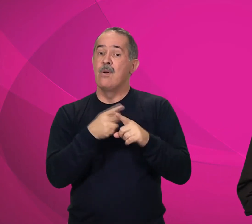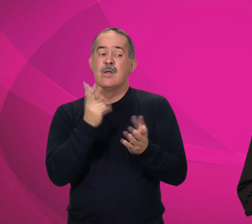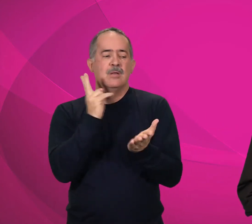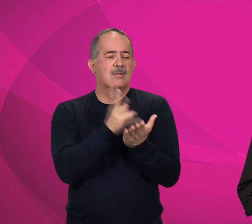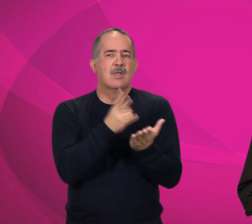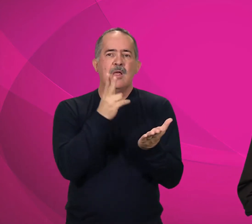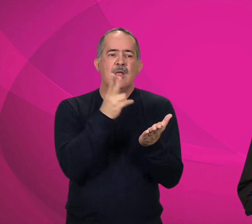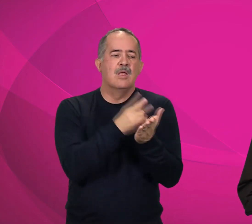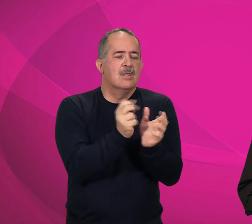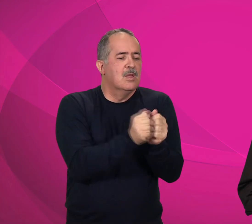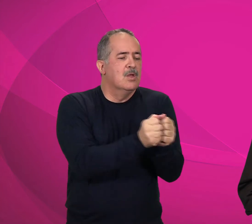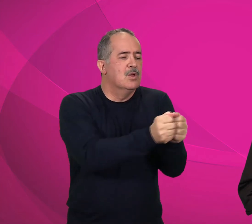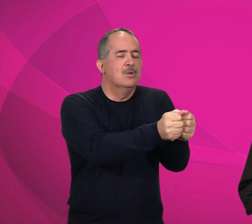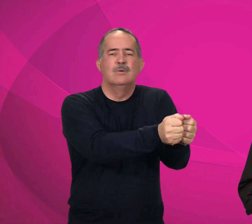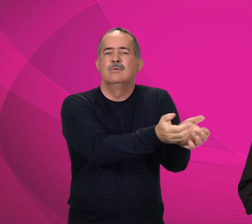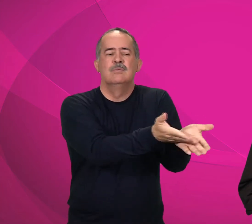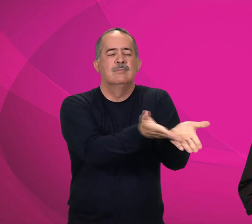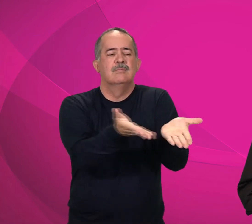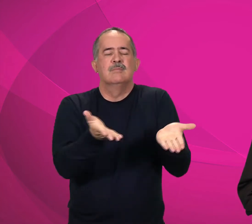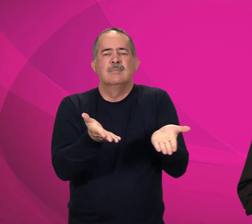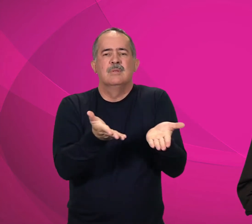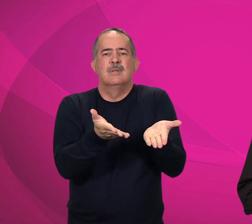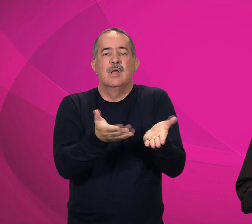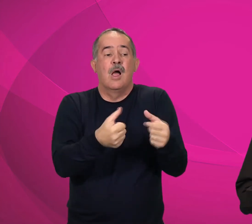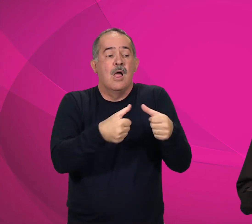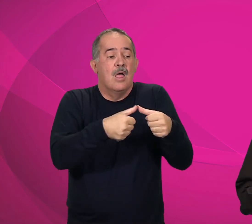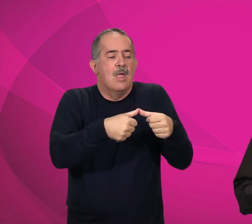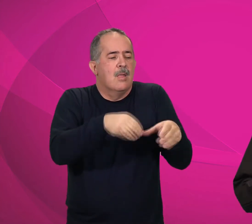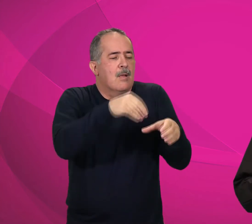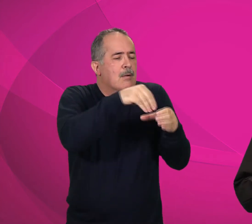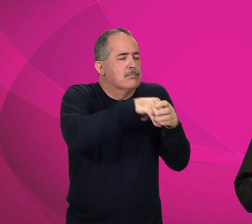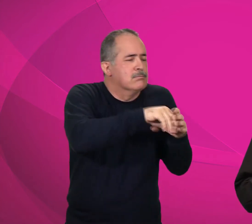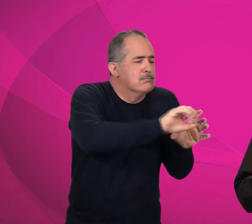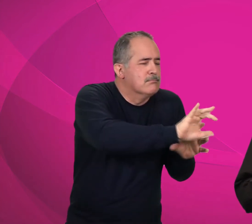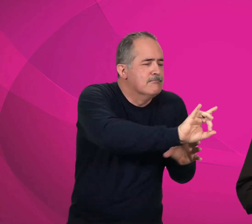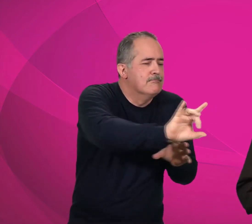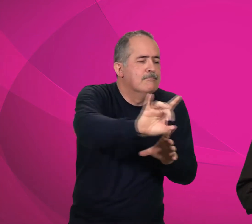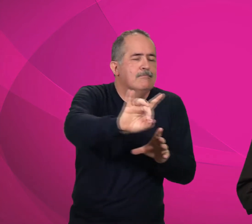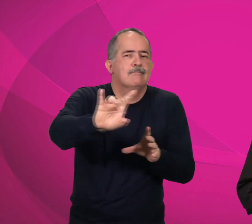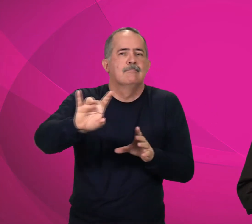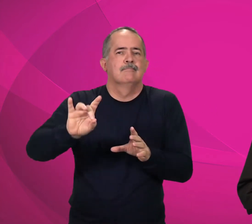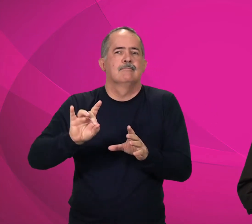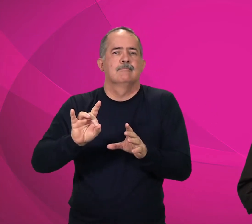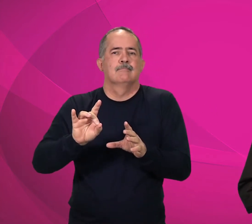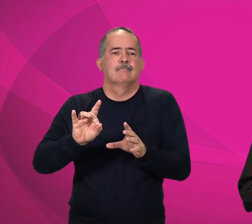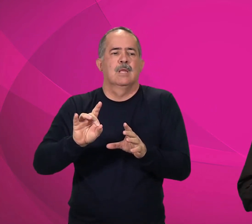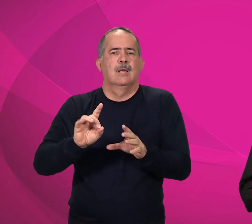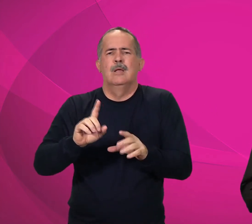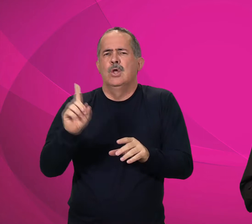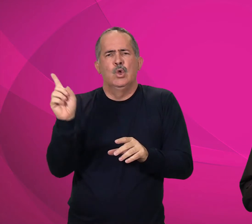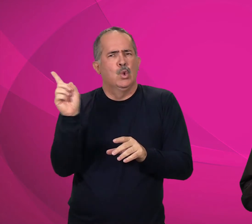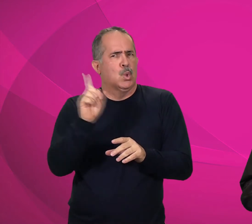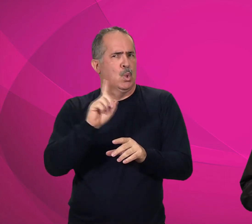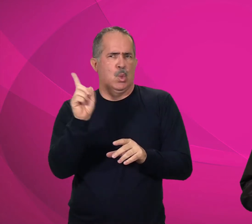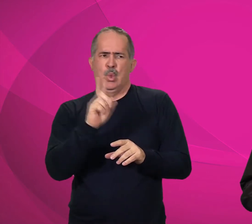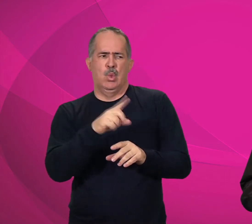permanece junto de vós, está dentro de vós. Não vos deixarei